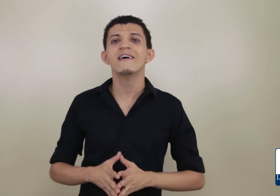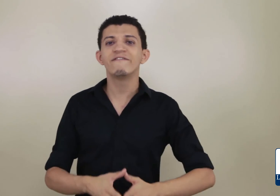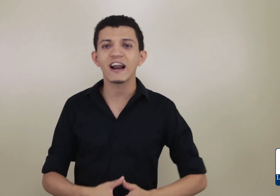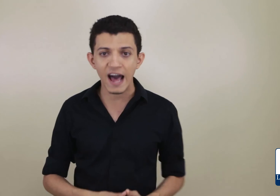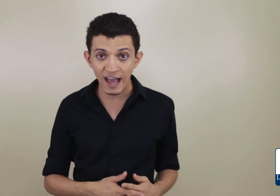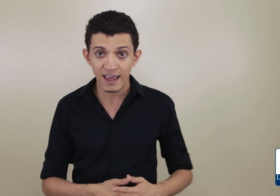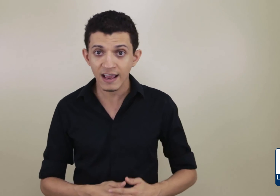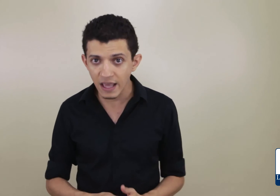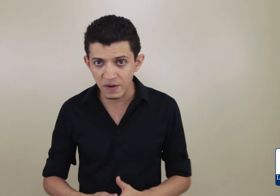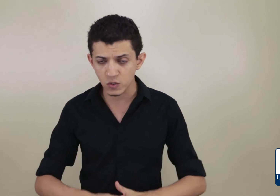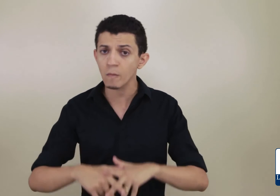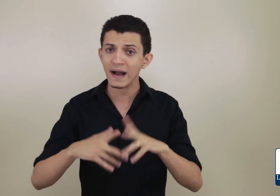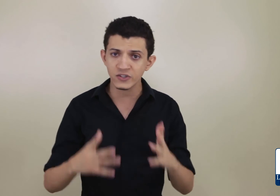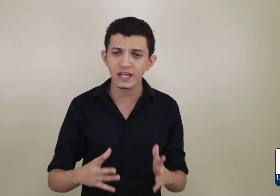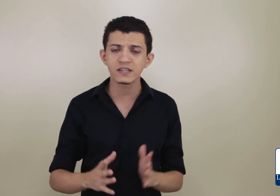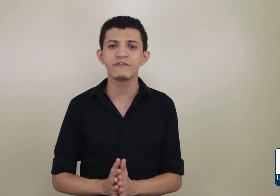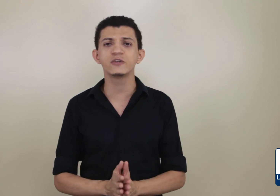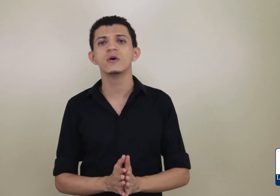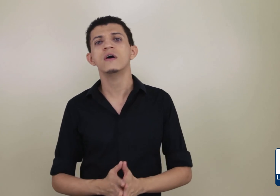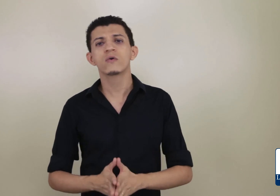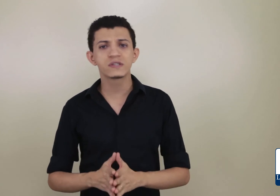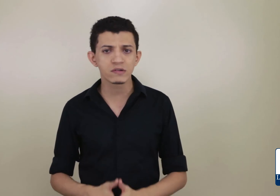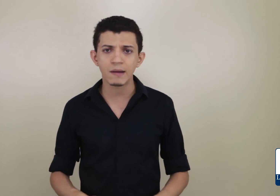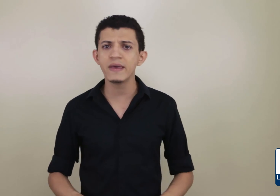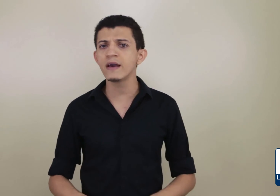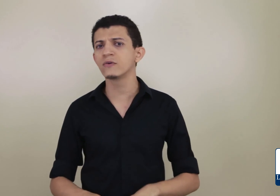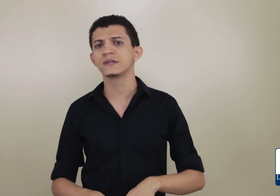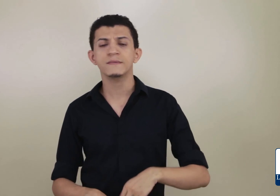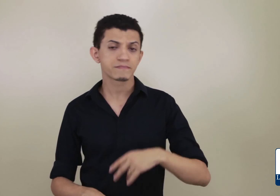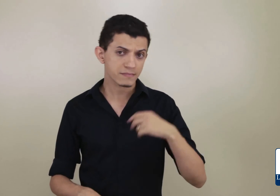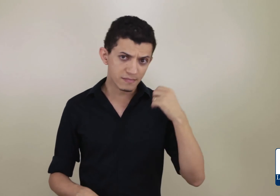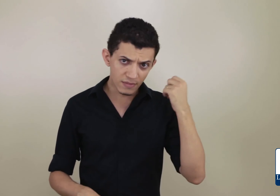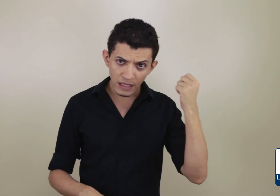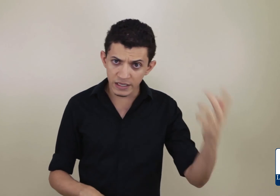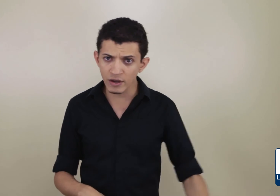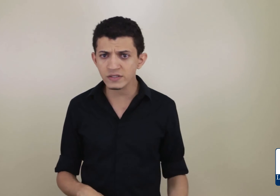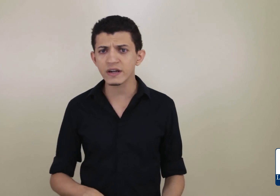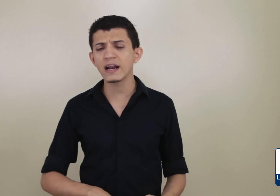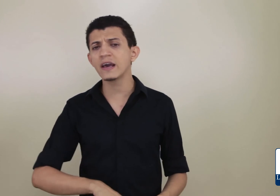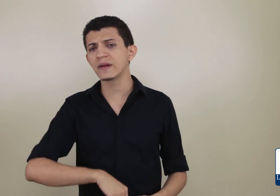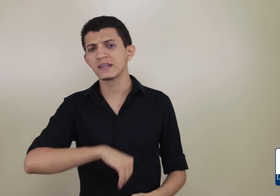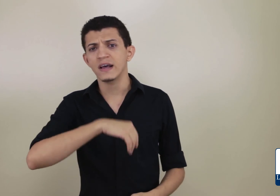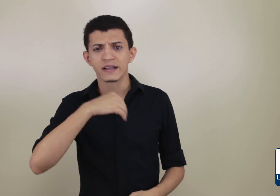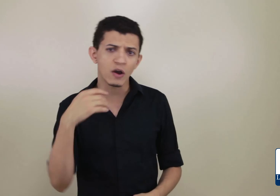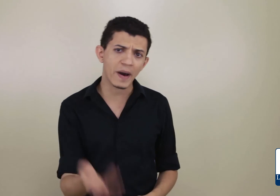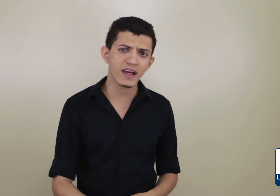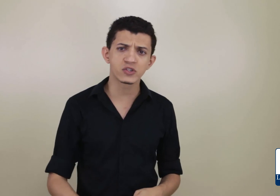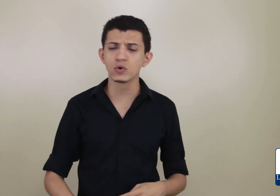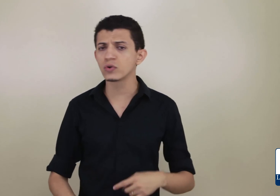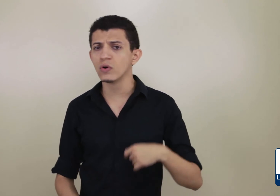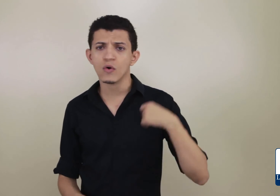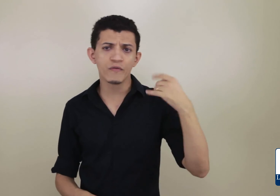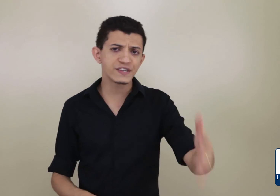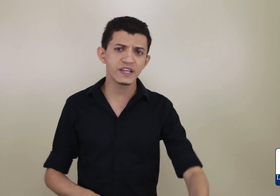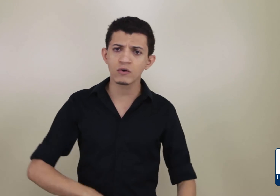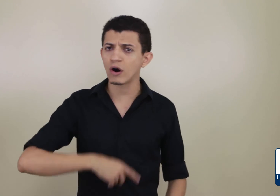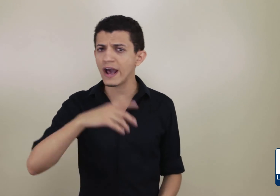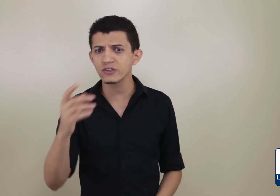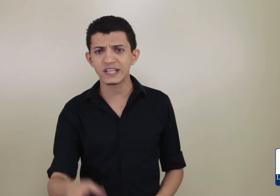falar em Libras. Compartilhe esse vídeo com seus amigos que estão estudando a Libras, tem um parente surdo, um vizinho, um colega de